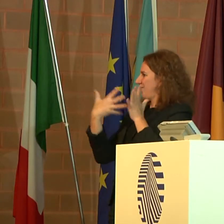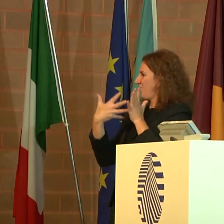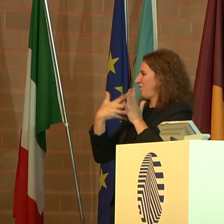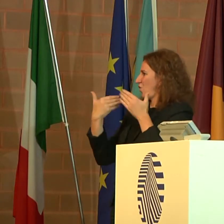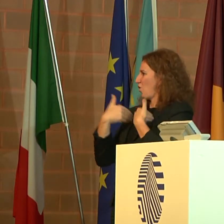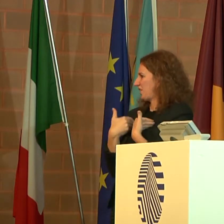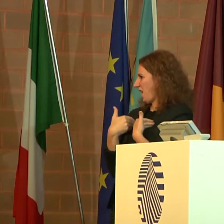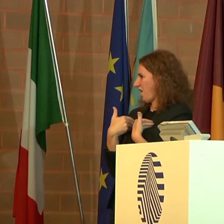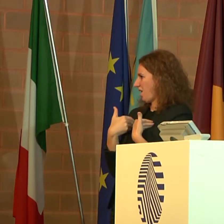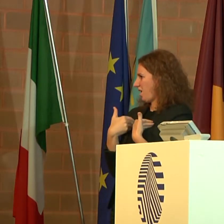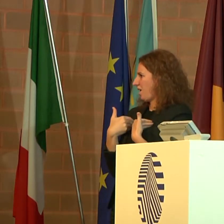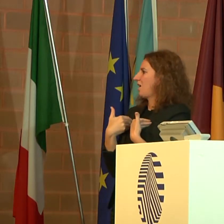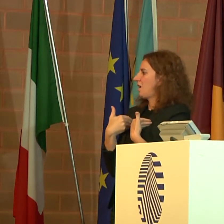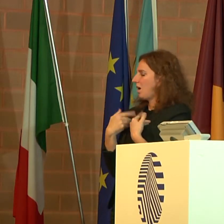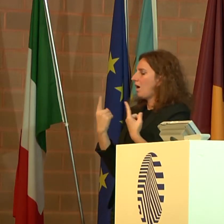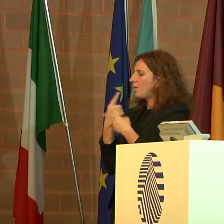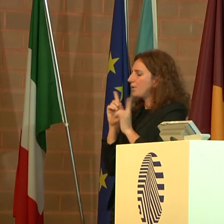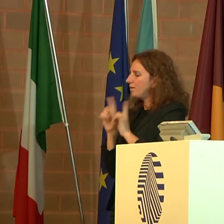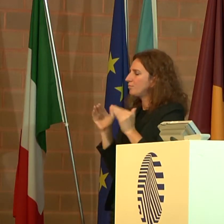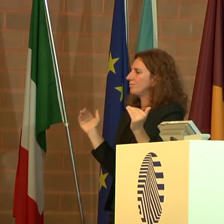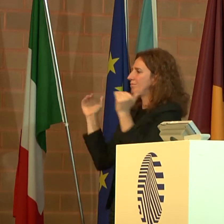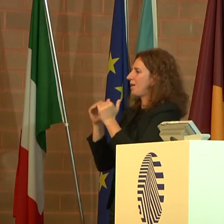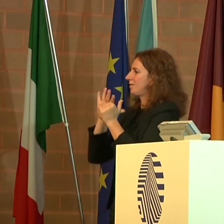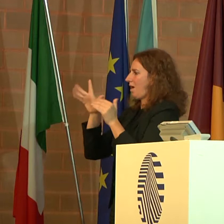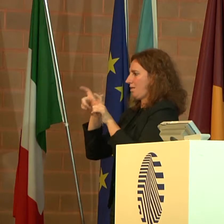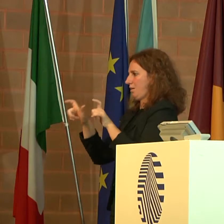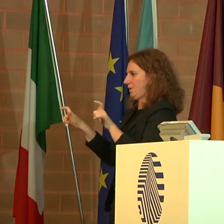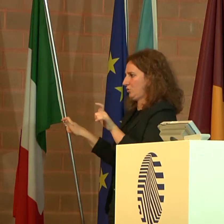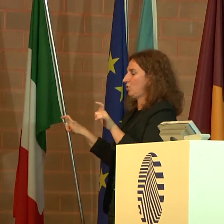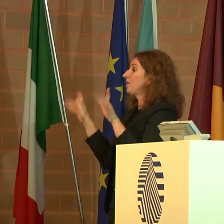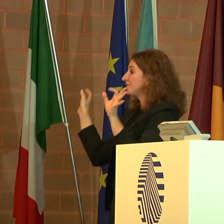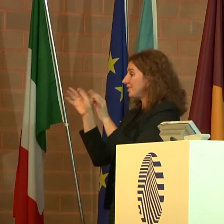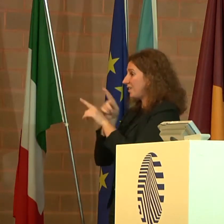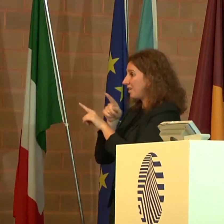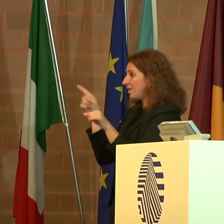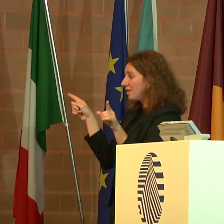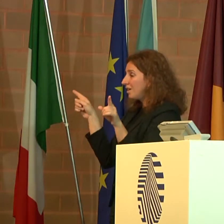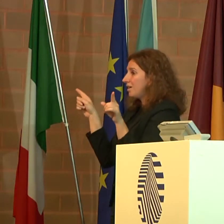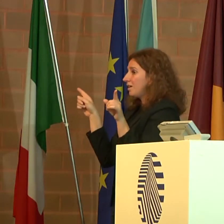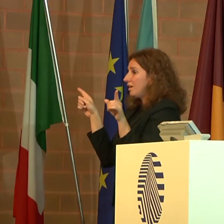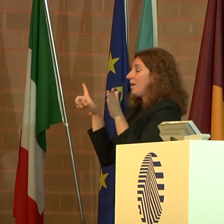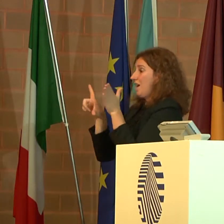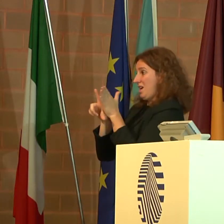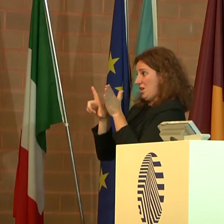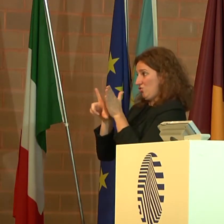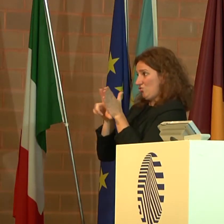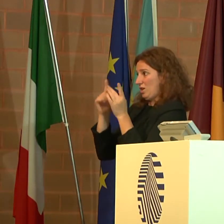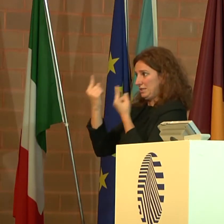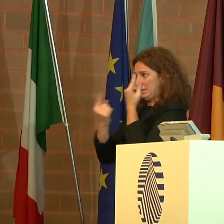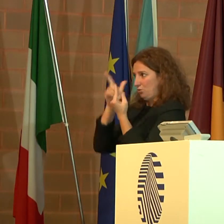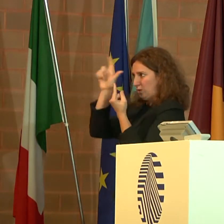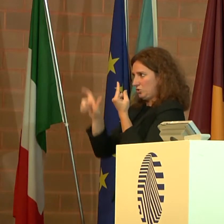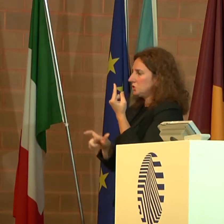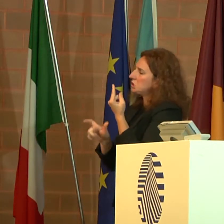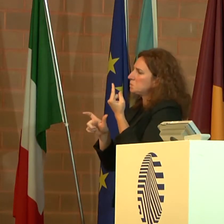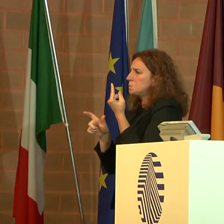su una base di parità con gli altri. Se dal punto di vista della legislazione la situazione nel nostro Paese